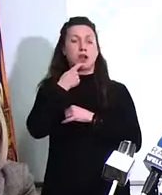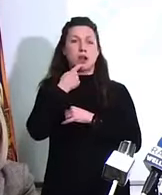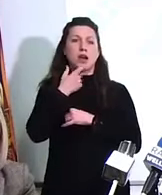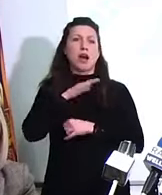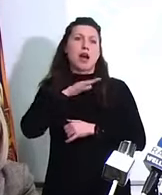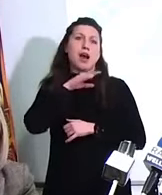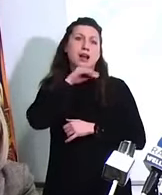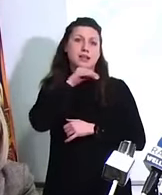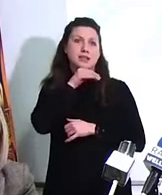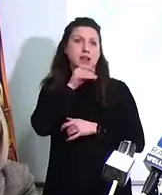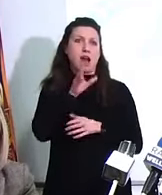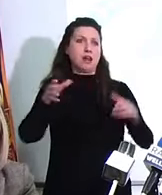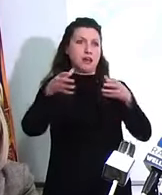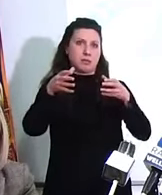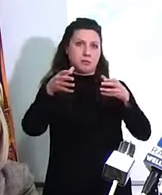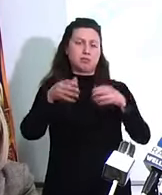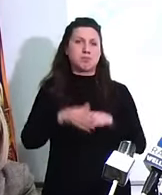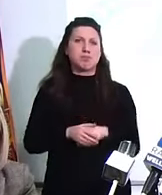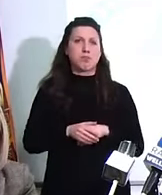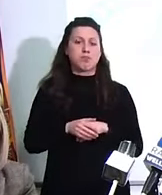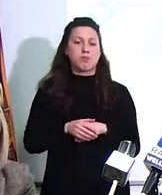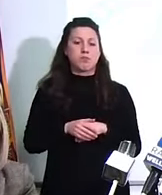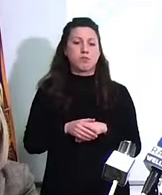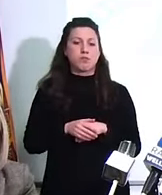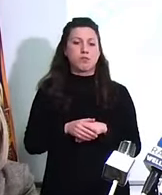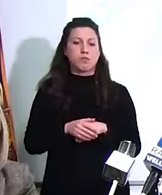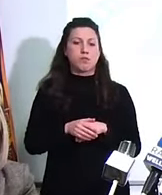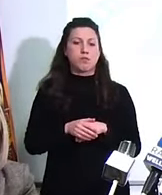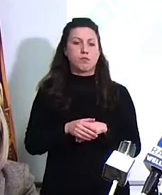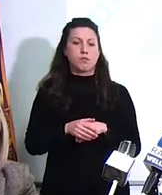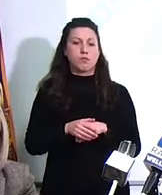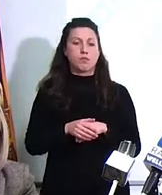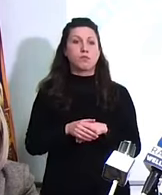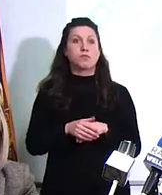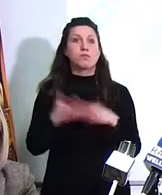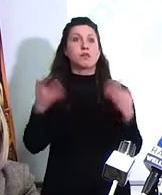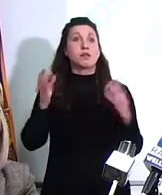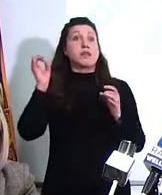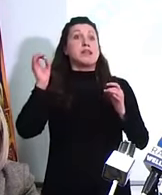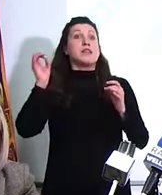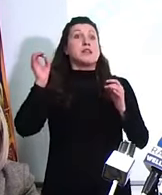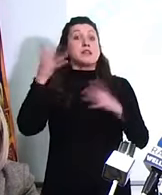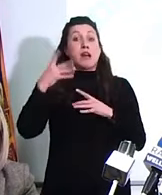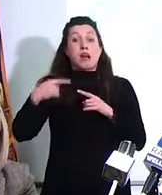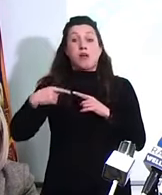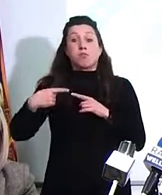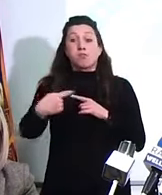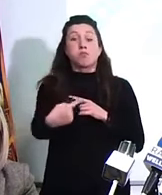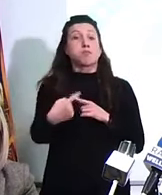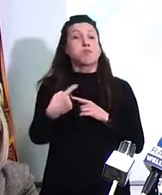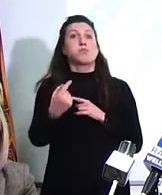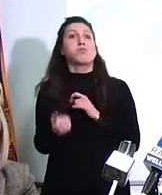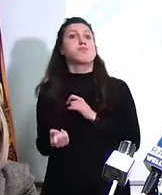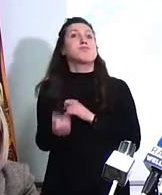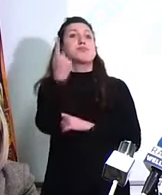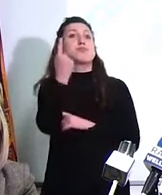Se non ci saranno cambiamenti repentini di scenario nelle prossime ore, nei prossimi giorni, io ho già dato disposizioni